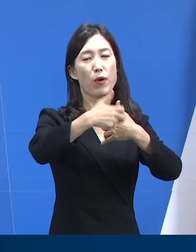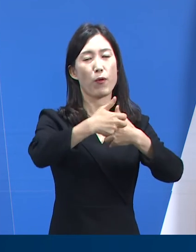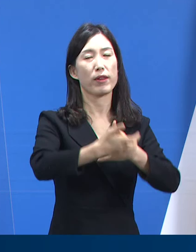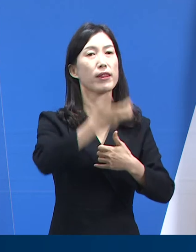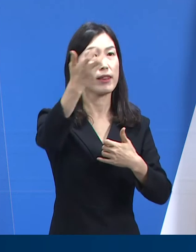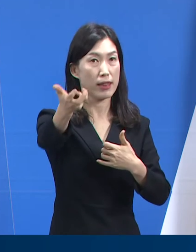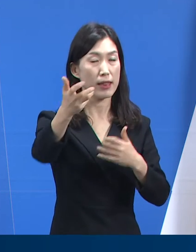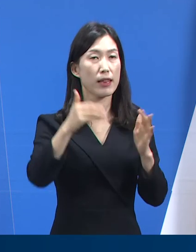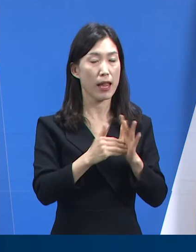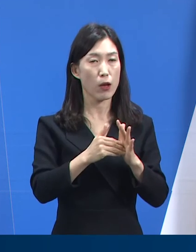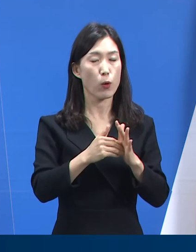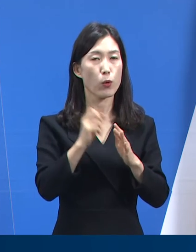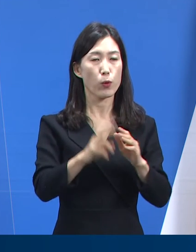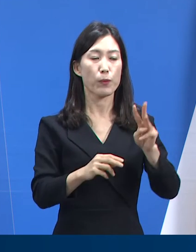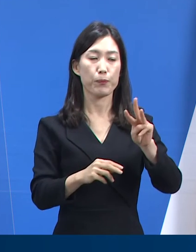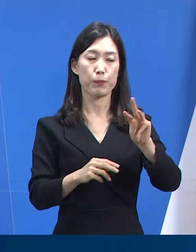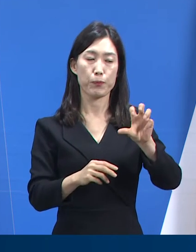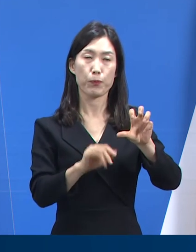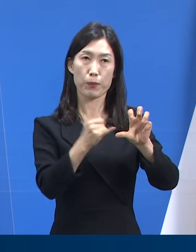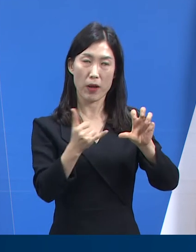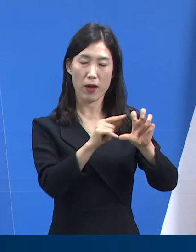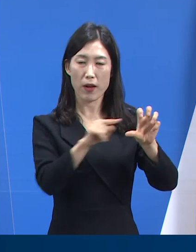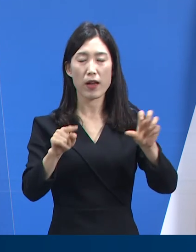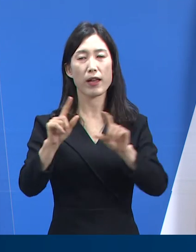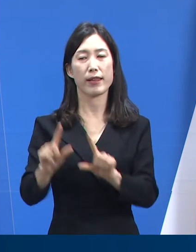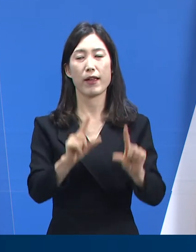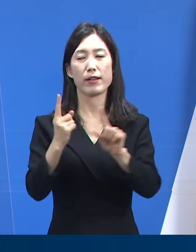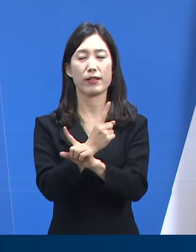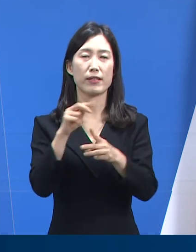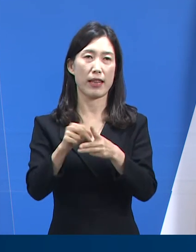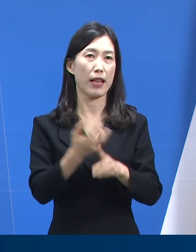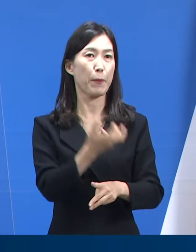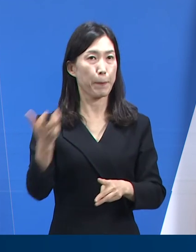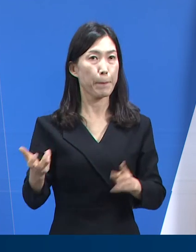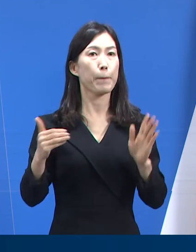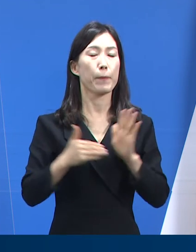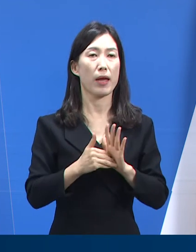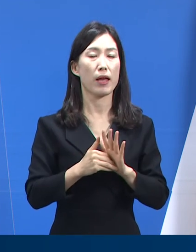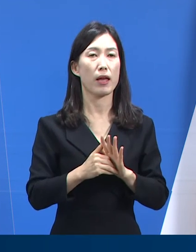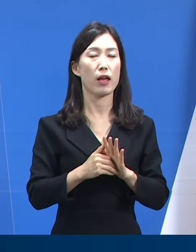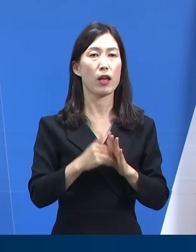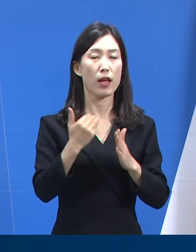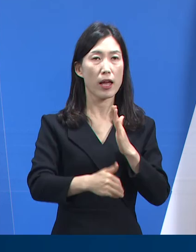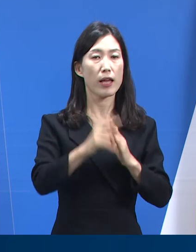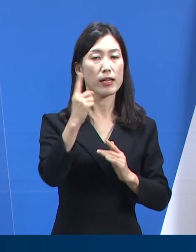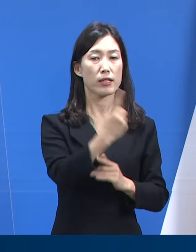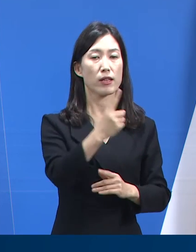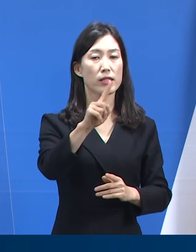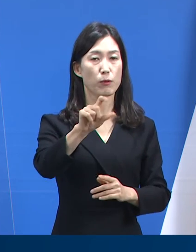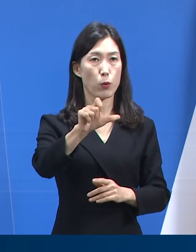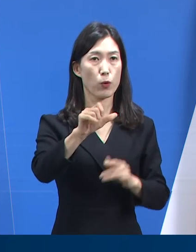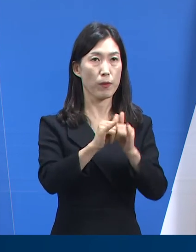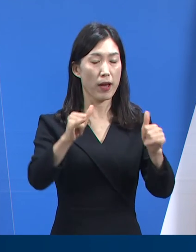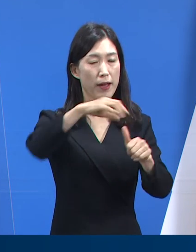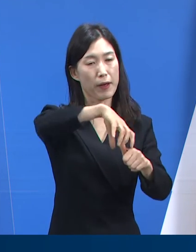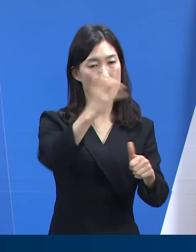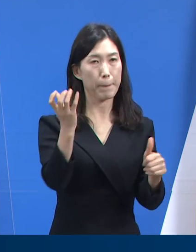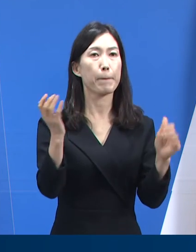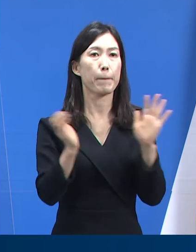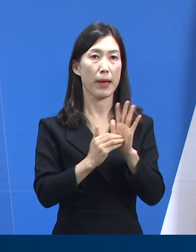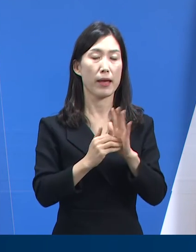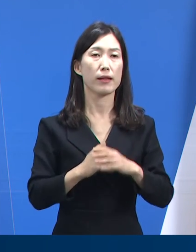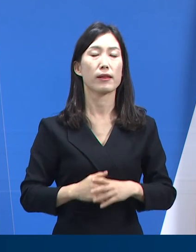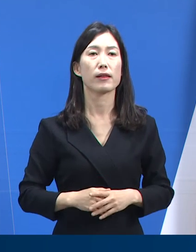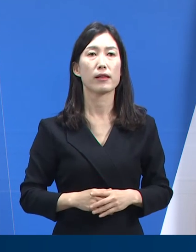전원되었고 35명은 생활치료센터로 이송되었으며 1015명은 격리 해제되었습니다.